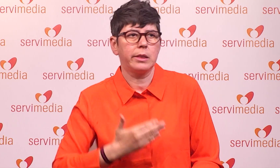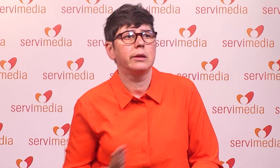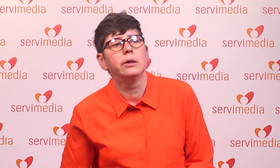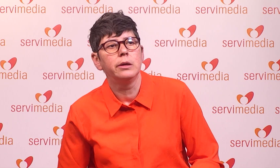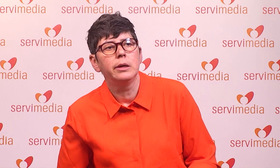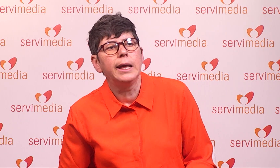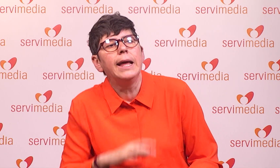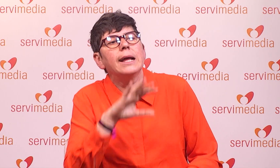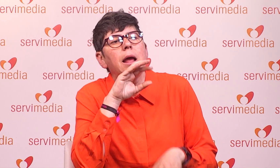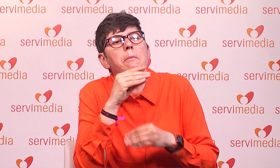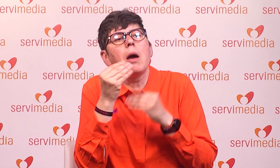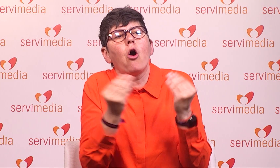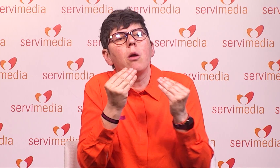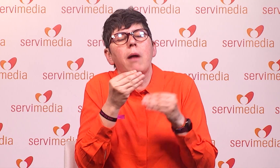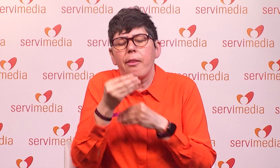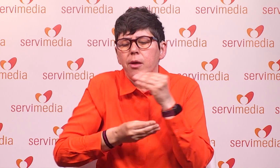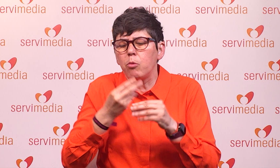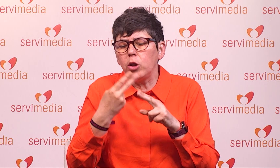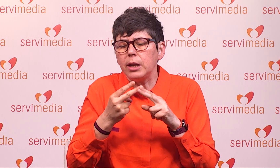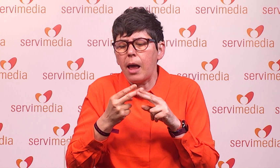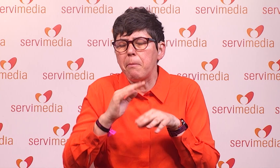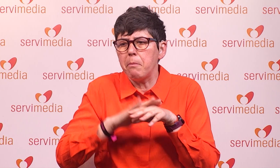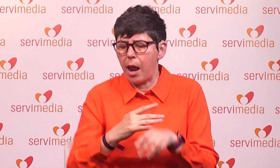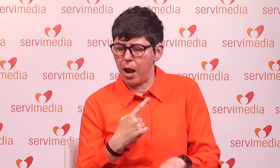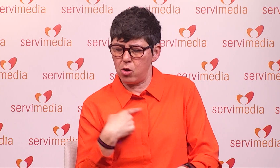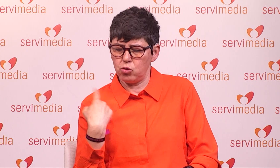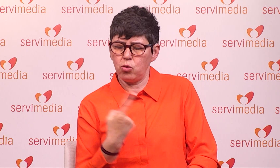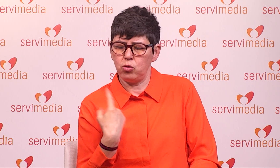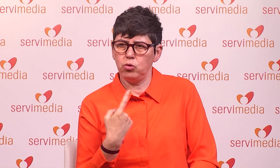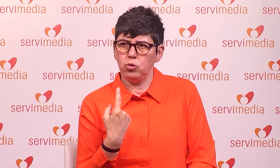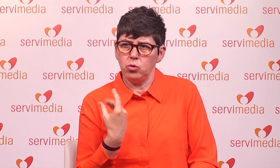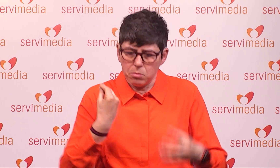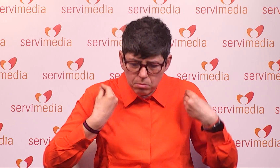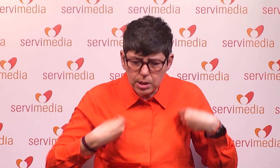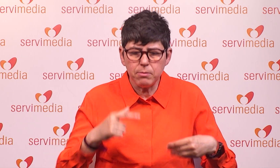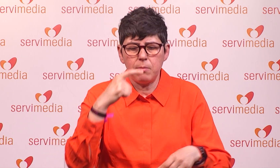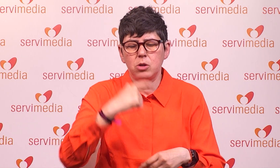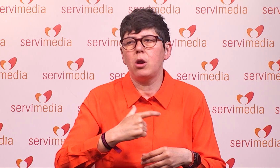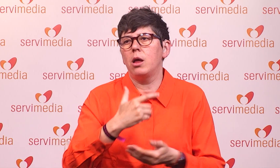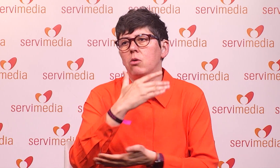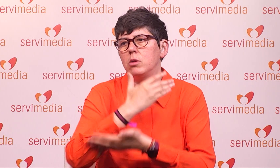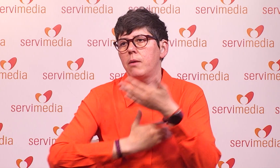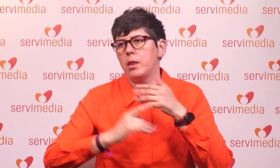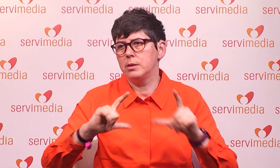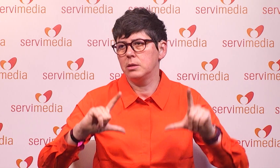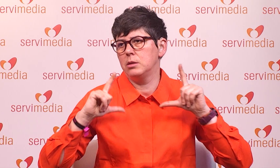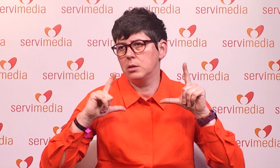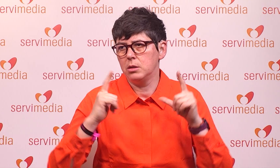estamos, nadie va a hablar por nosotras. Y tenemos que, nosotras mismas, las personas con